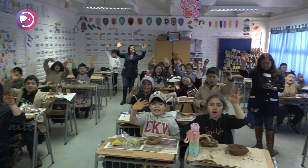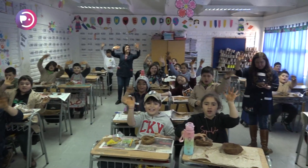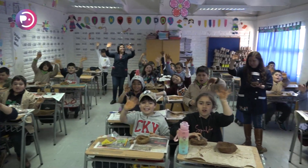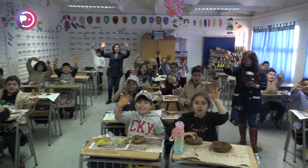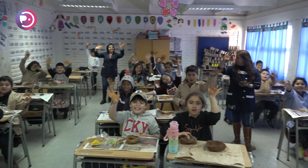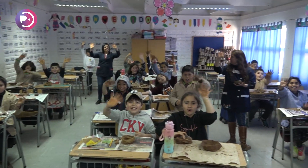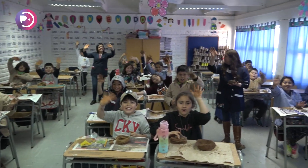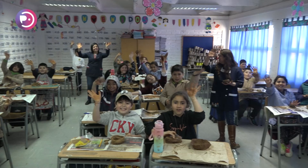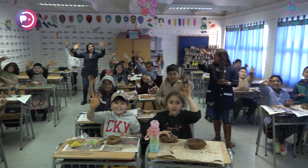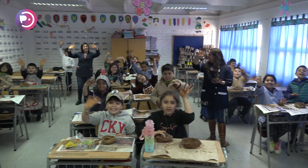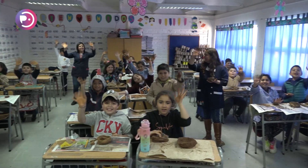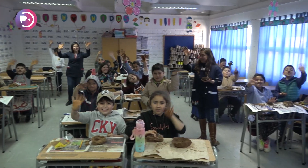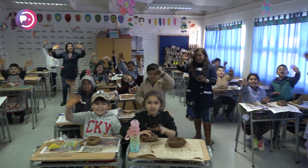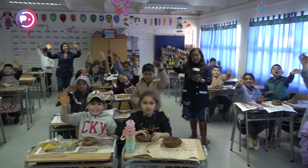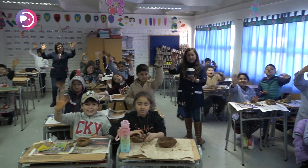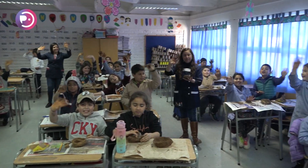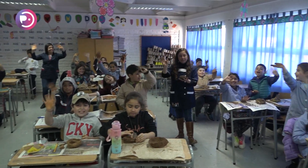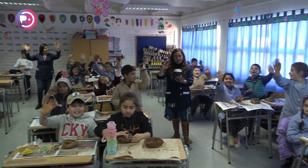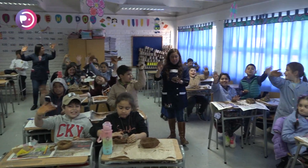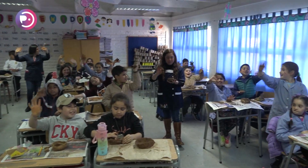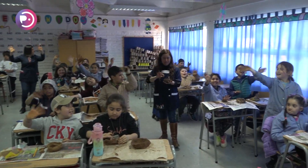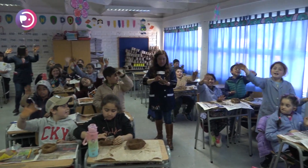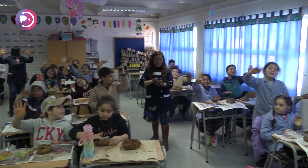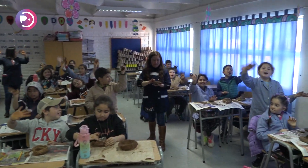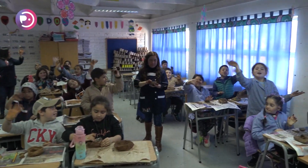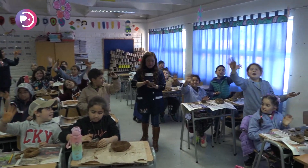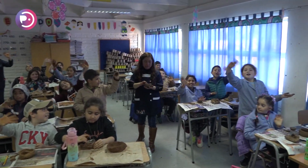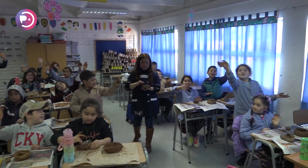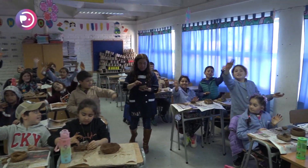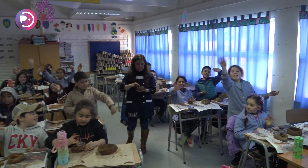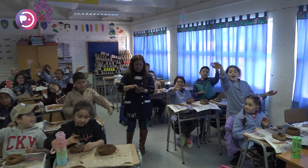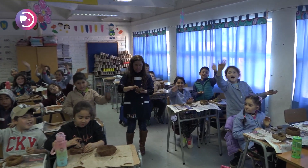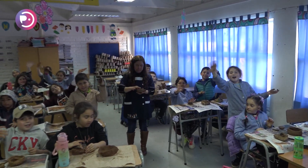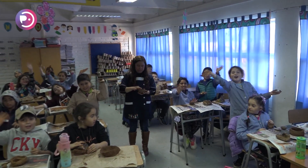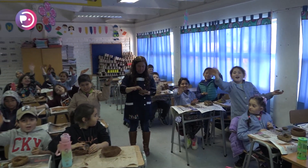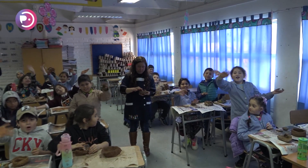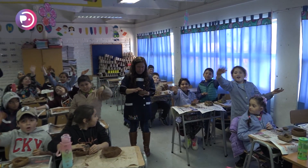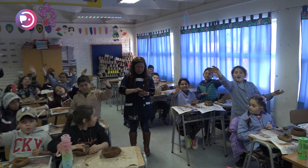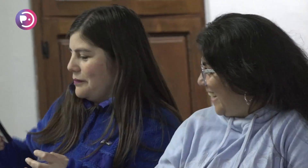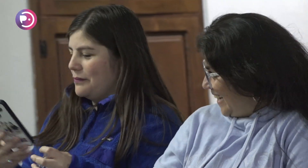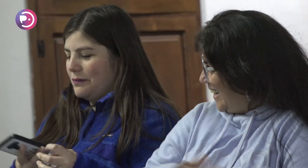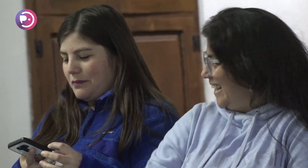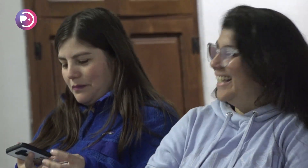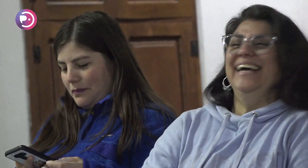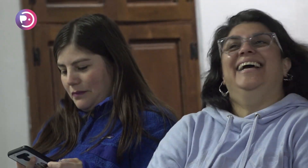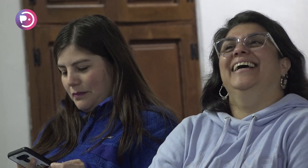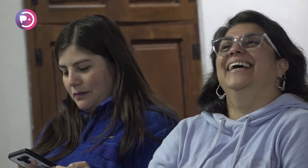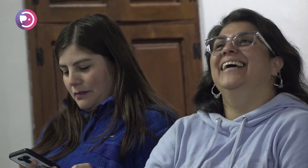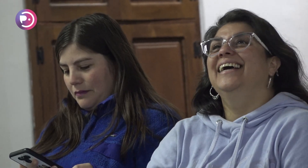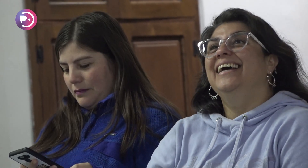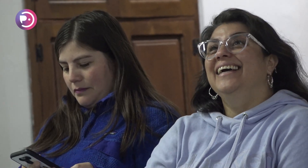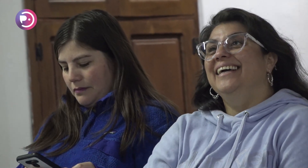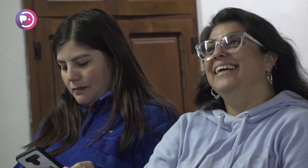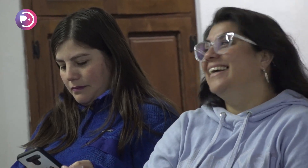A nivel de inclusión en todas las áreas hay muy poca capacitación,